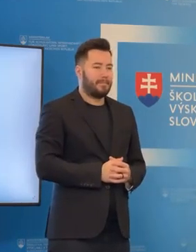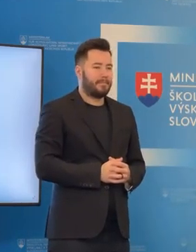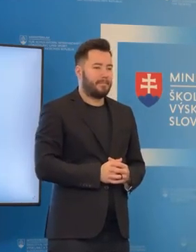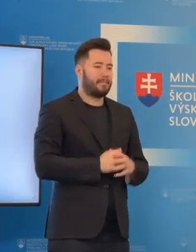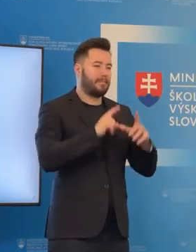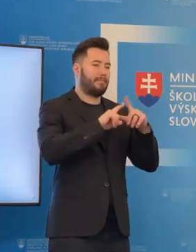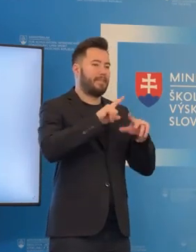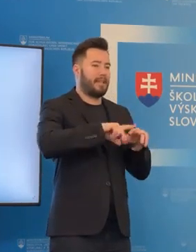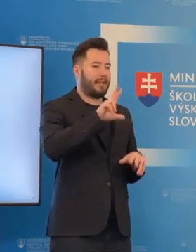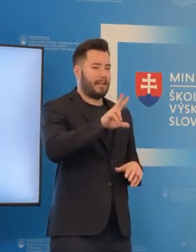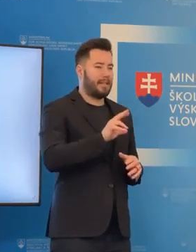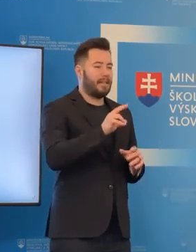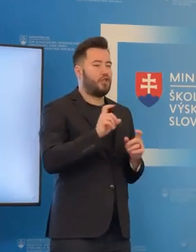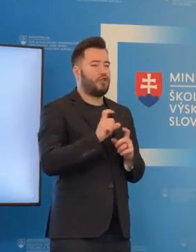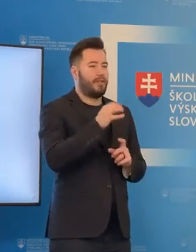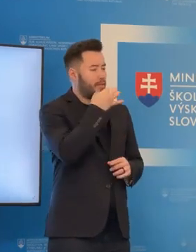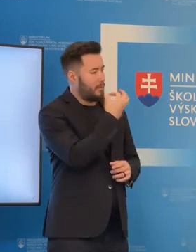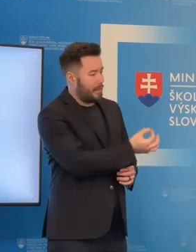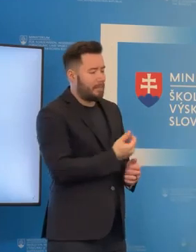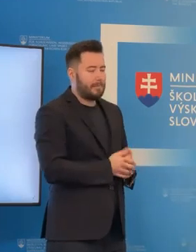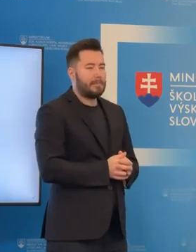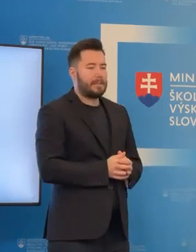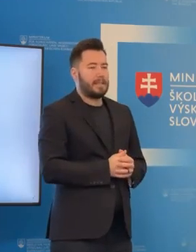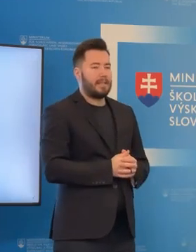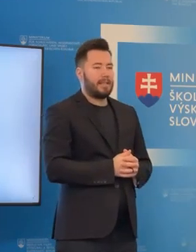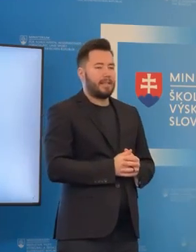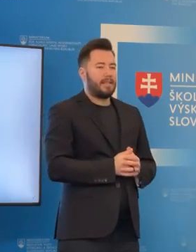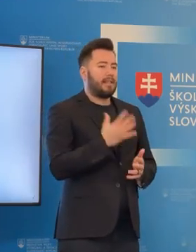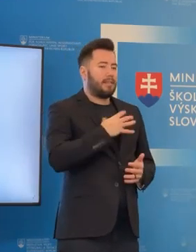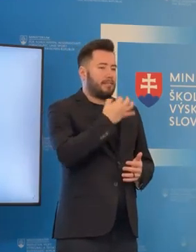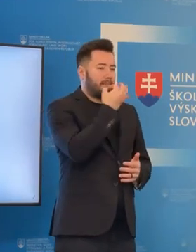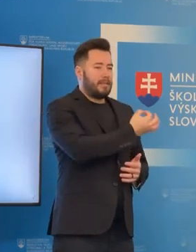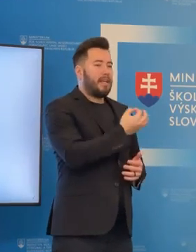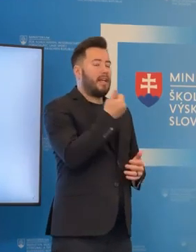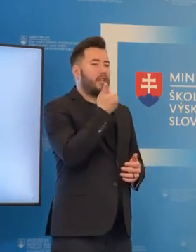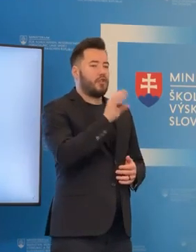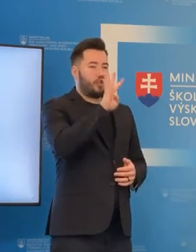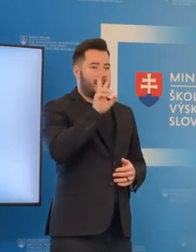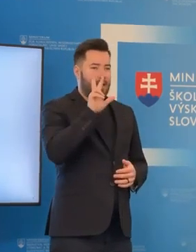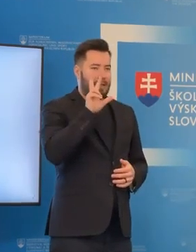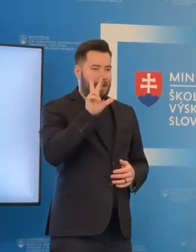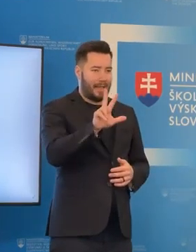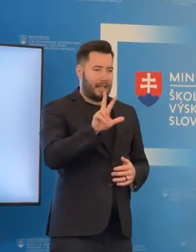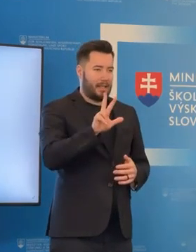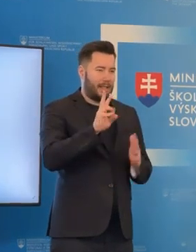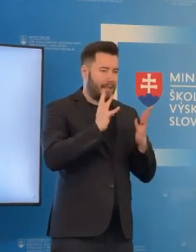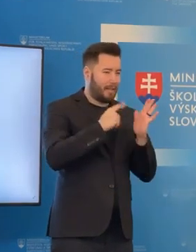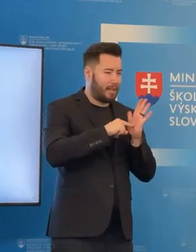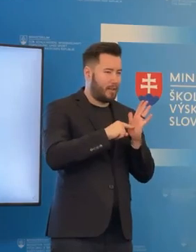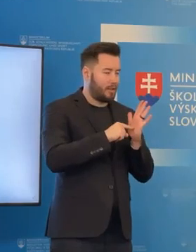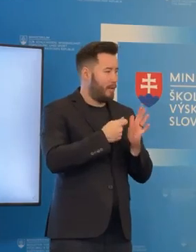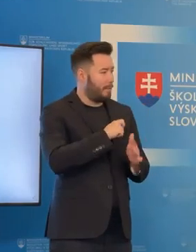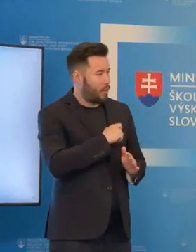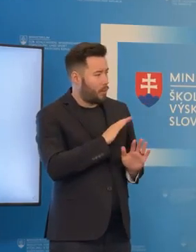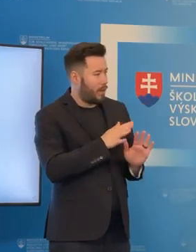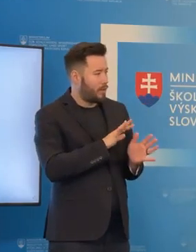Téatr Štefanovičová. Ja sa chcem opýtať, či je 143 deviatákov a maturantov, neviem, či sme spomínali